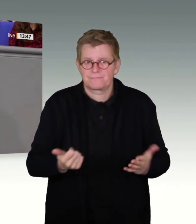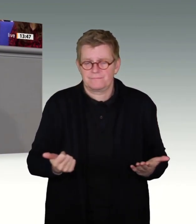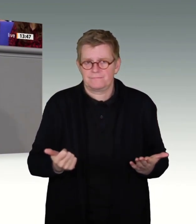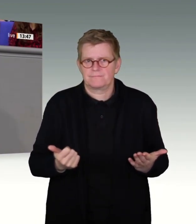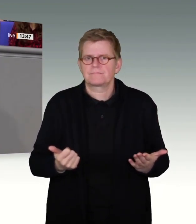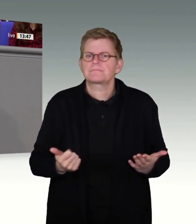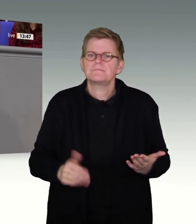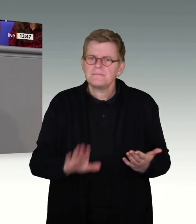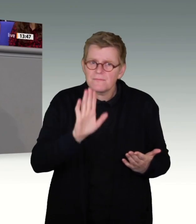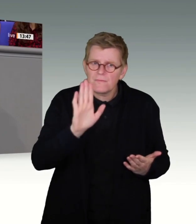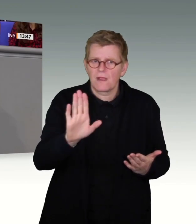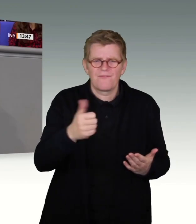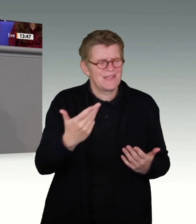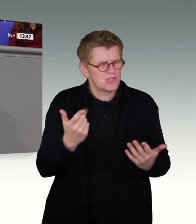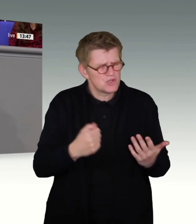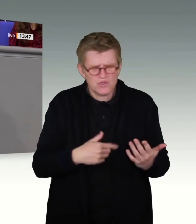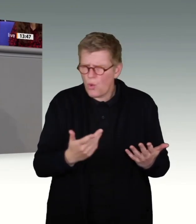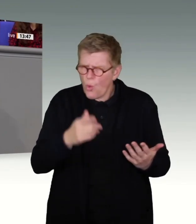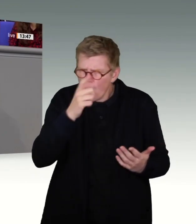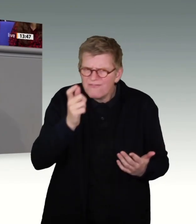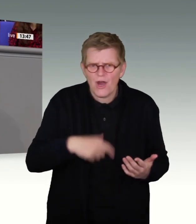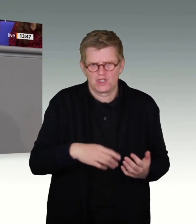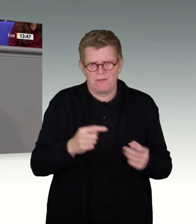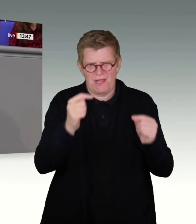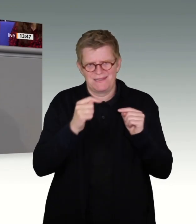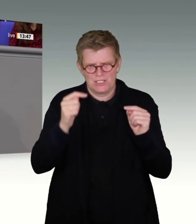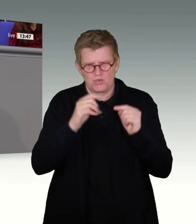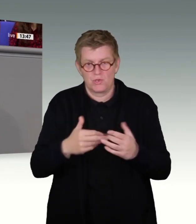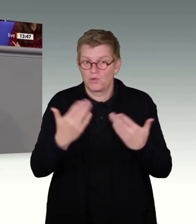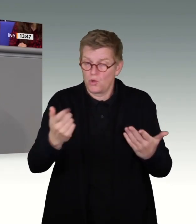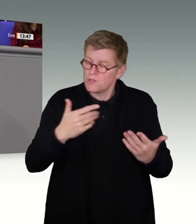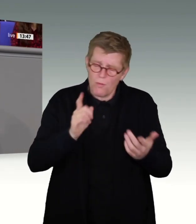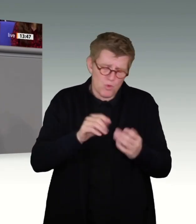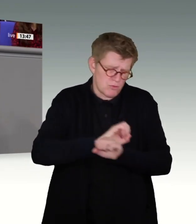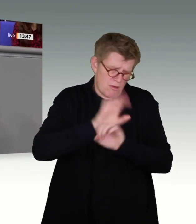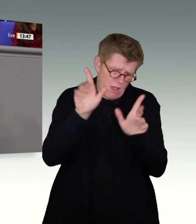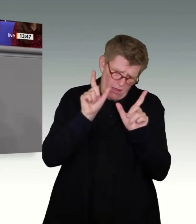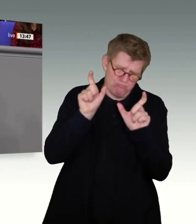Anschein zu erwecken, dass es eine Unverschämtheit in der Debatte und das weise ich in aller Entschiedenheit zurück, meine Damen